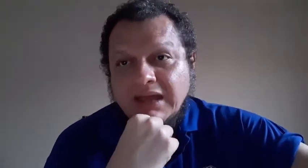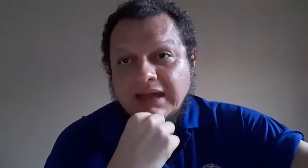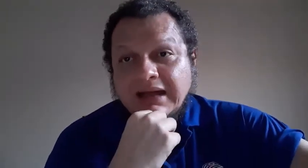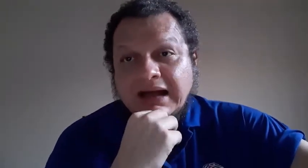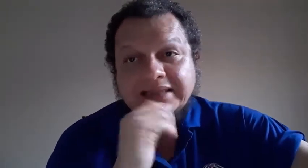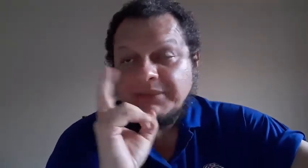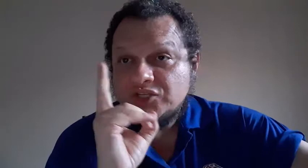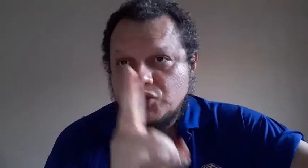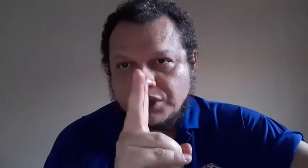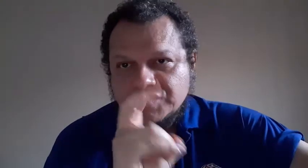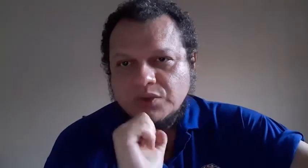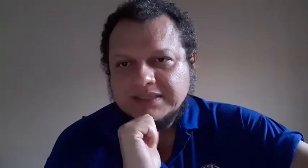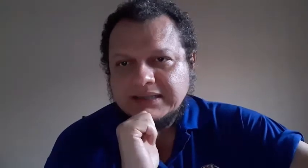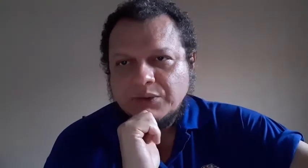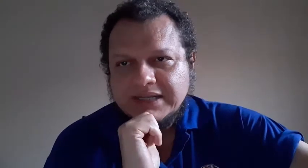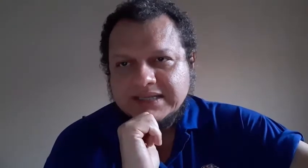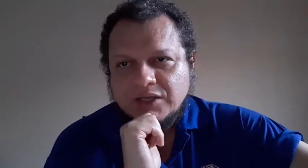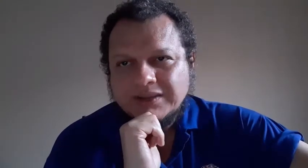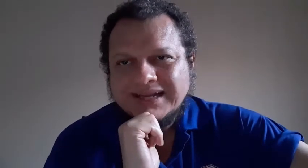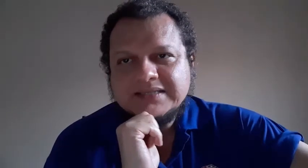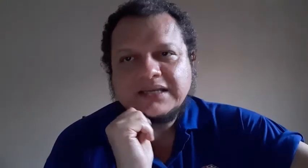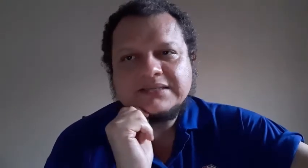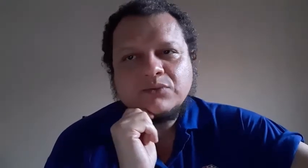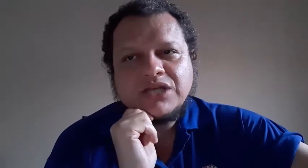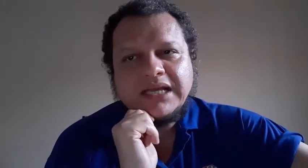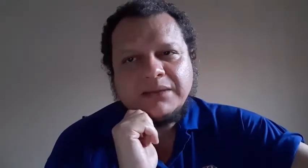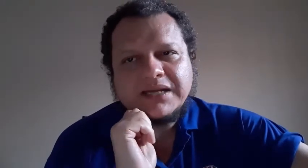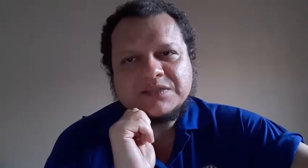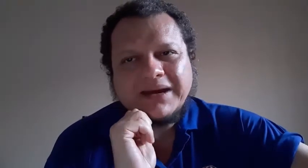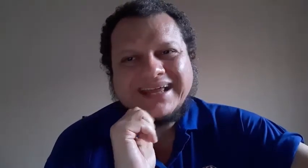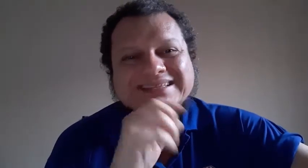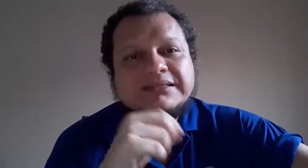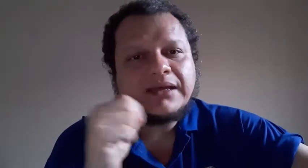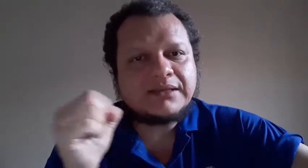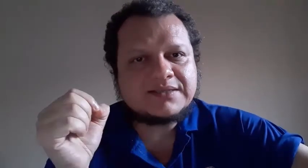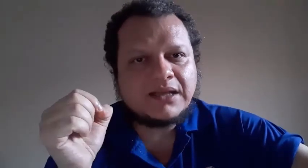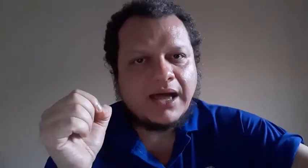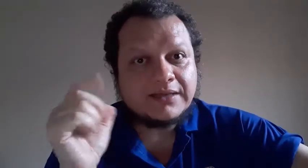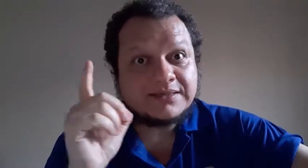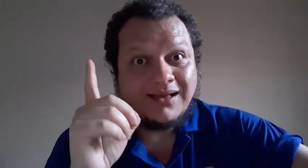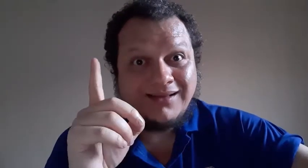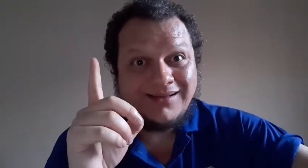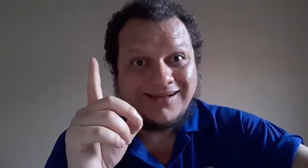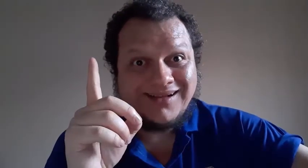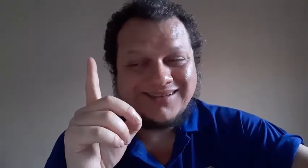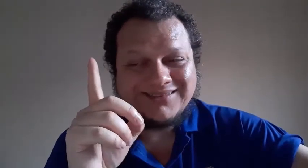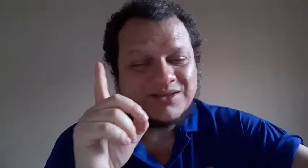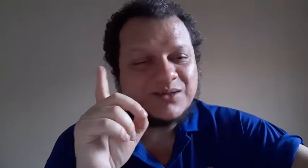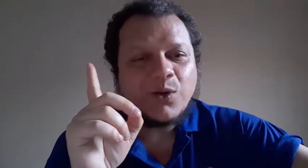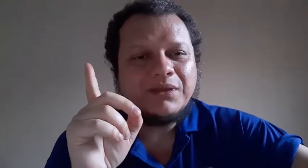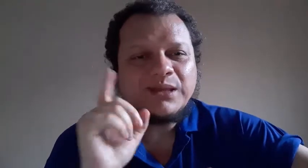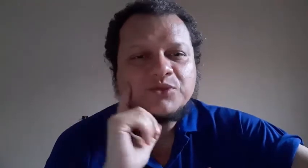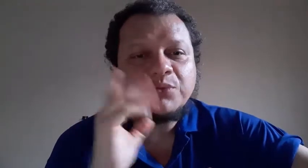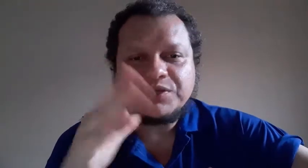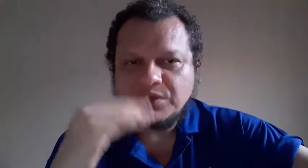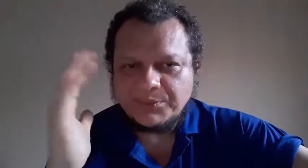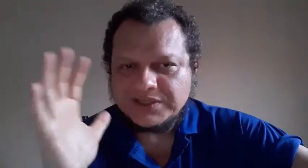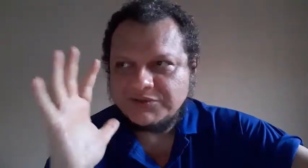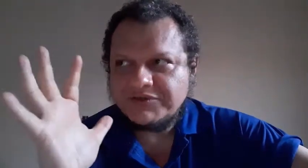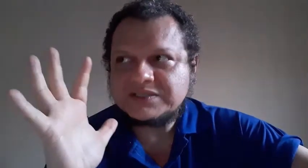Aí, tem mais dois, duas categorias aqui, Transcrição de libras para escrita de sinais. Ah, nós não comentamos sobre isso. Depois, eu vou fazer